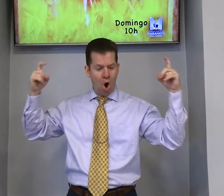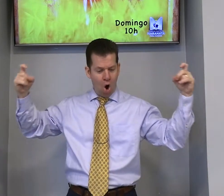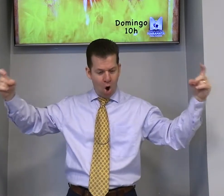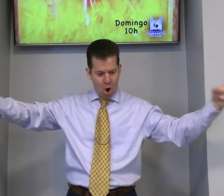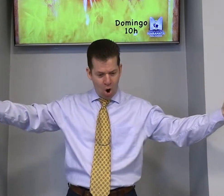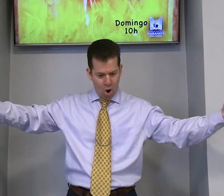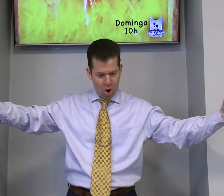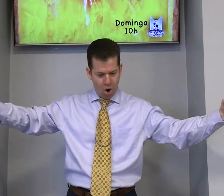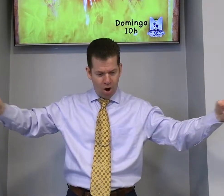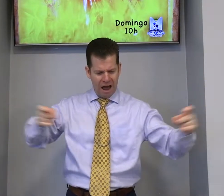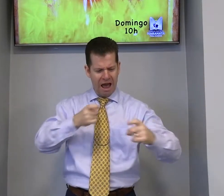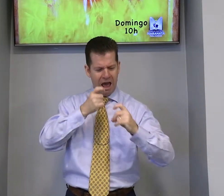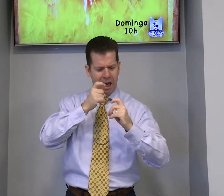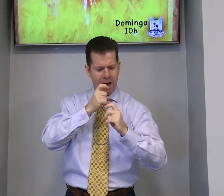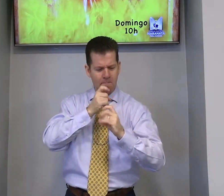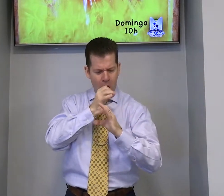trombeta, os instrumentos,